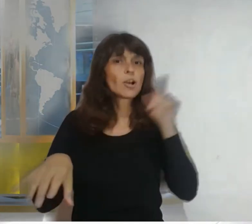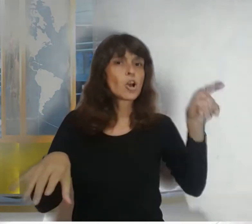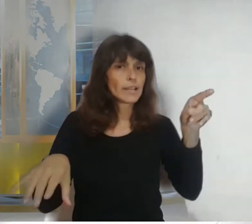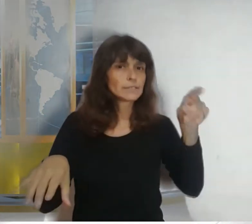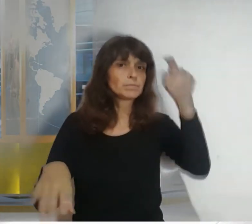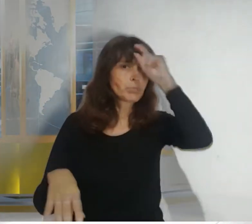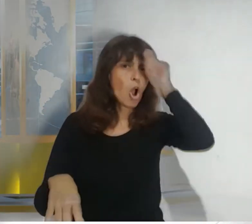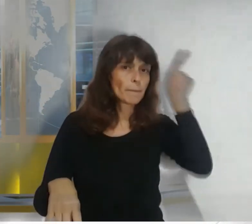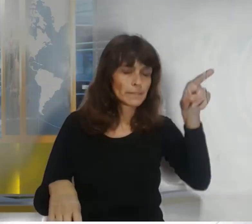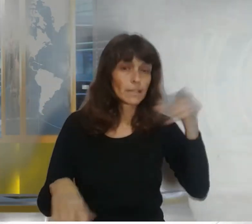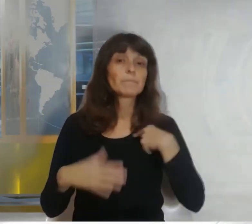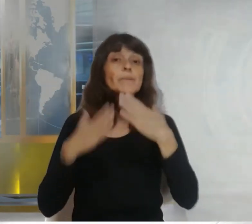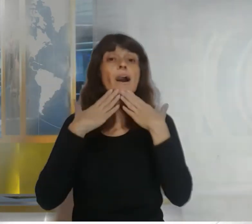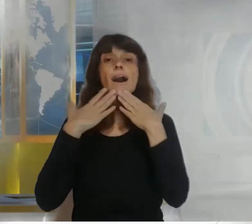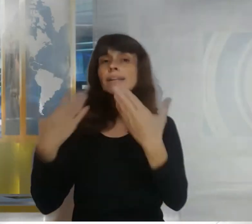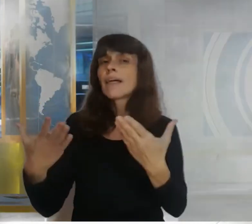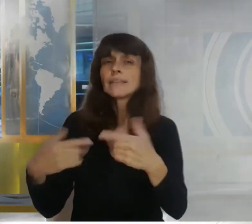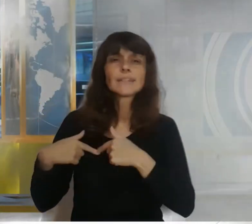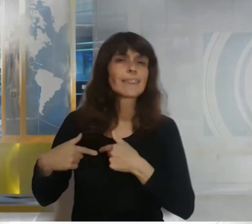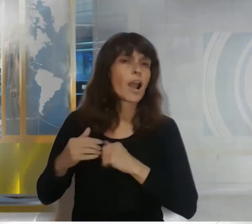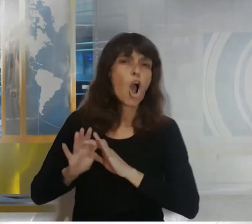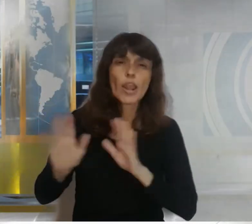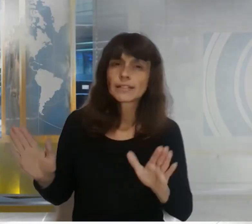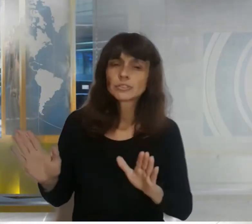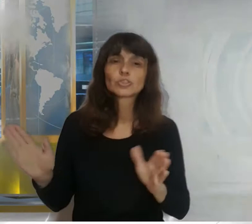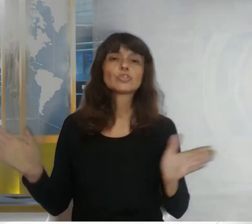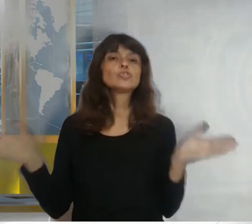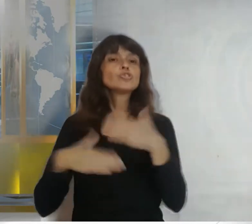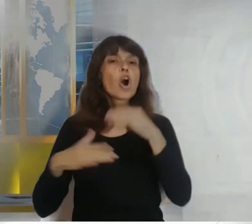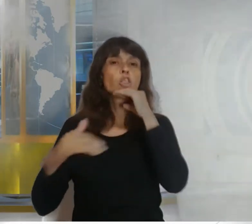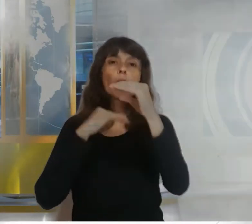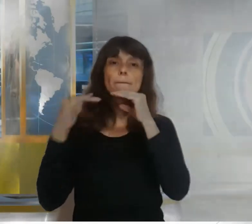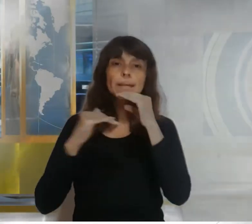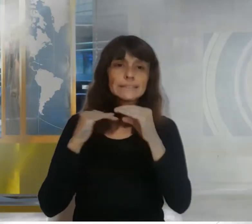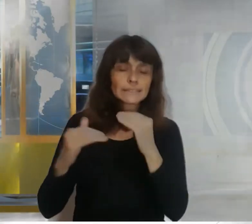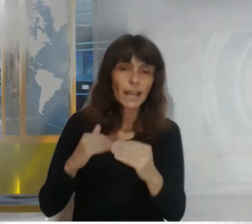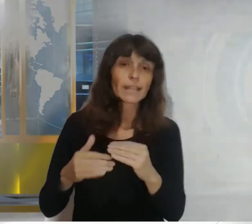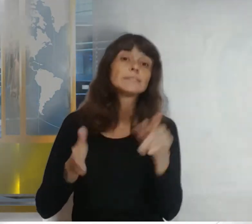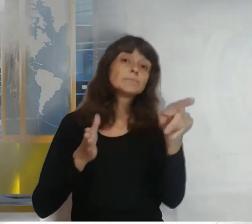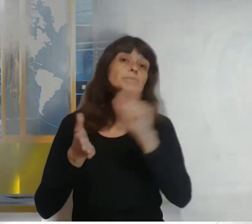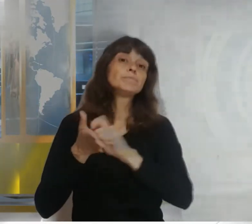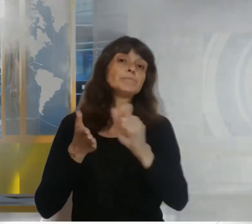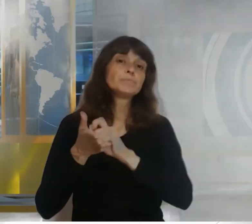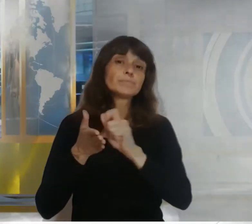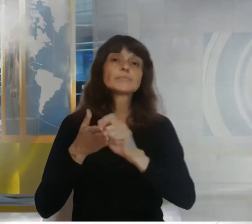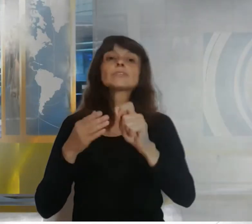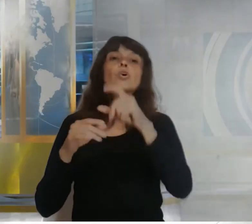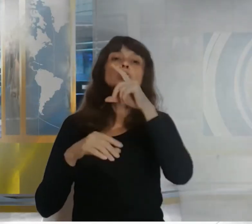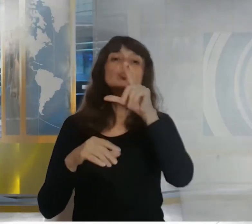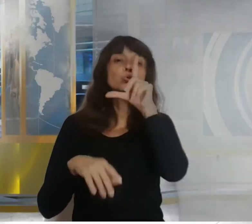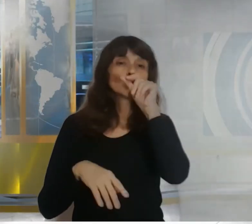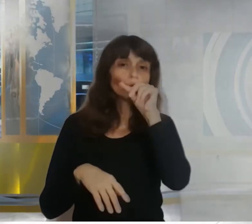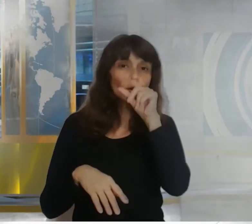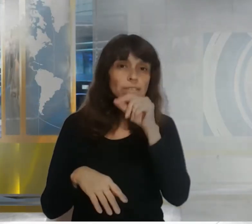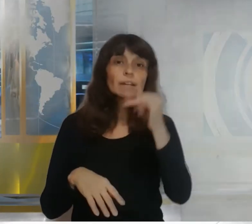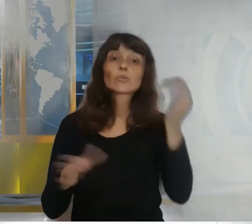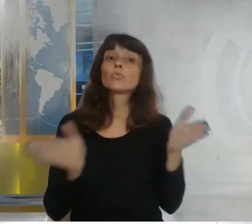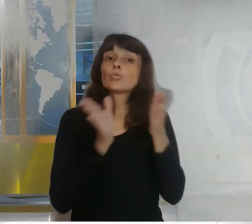solidaridad escribió en su cuenta de Twitter junto a una foto que se lo ve en el lugar Morales ingresó el lunes